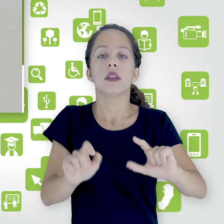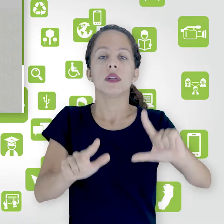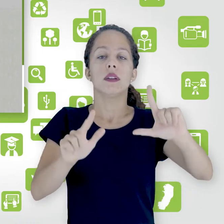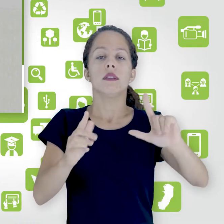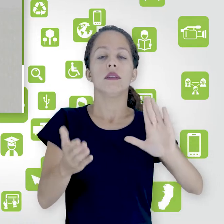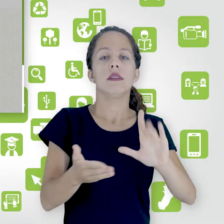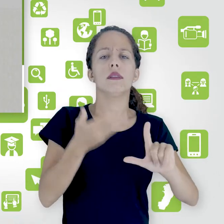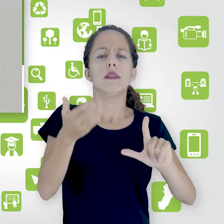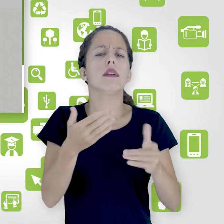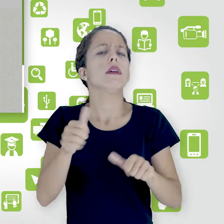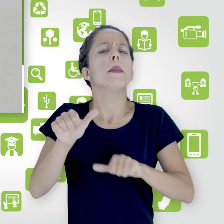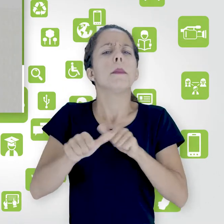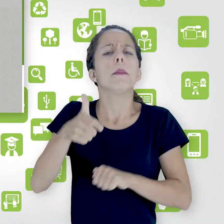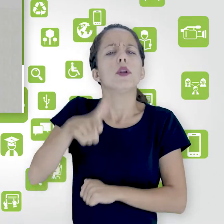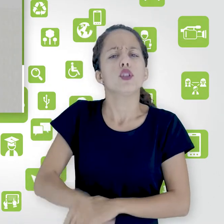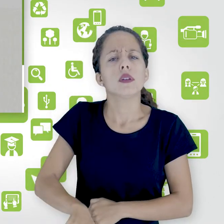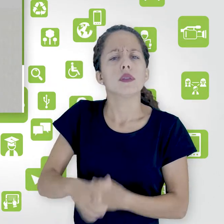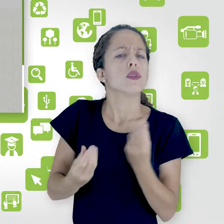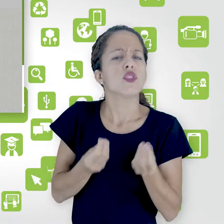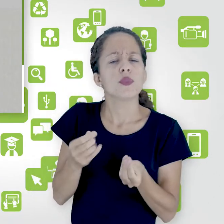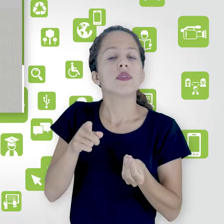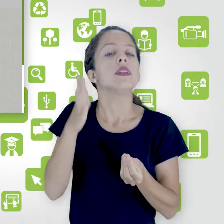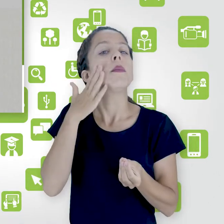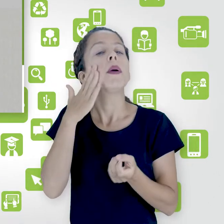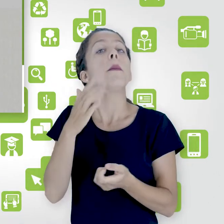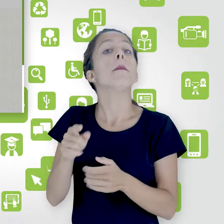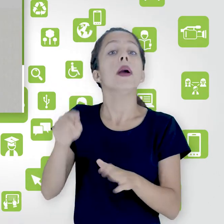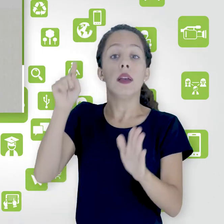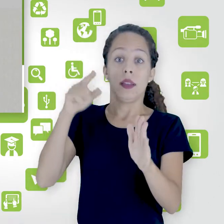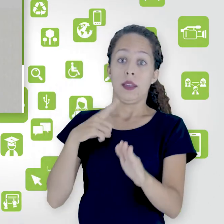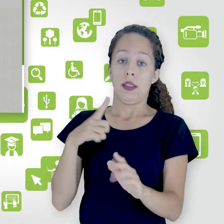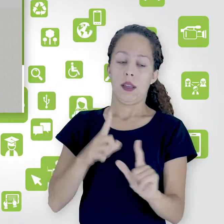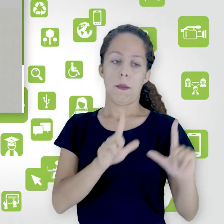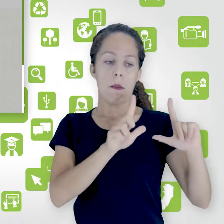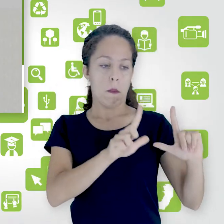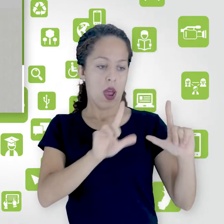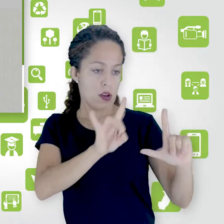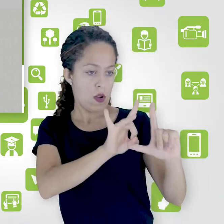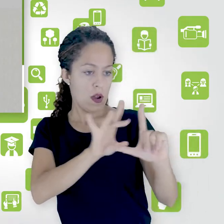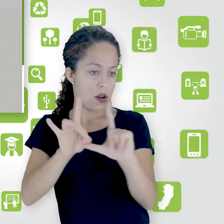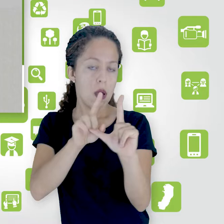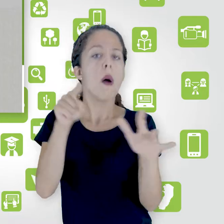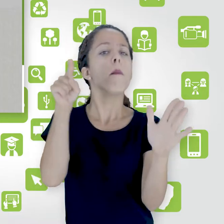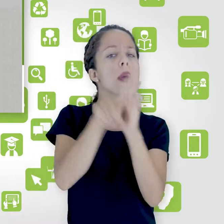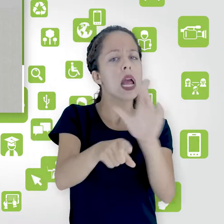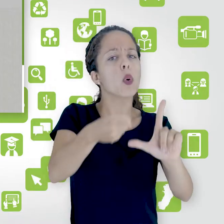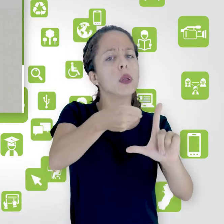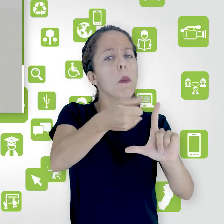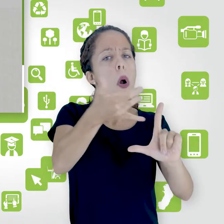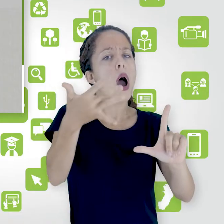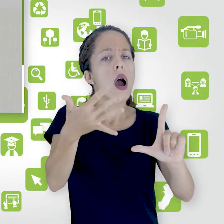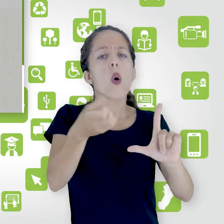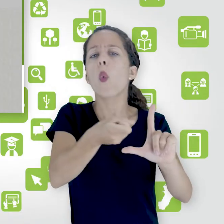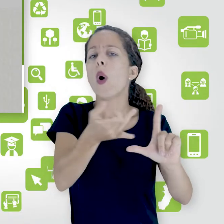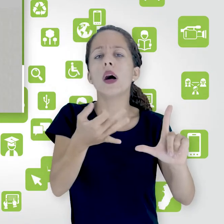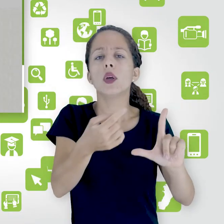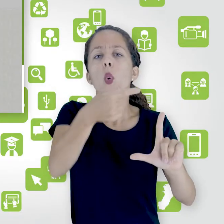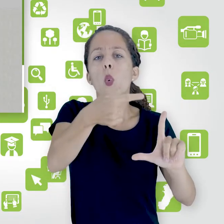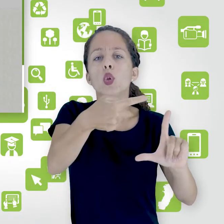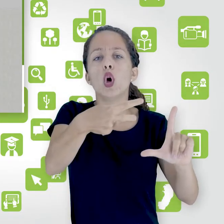Ele permite que você organize a quantidade de questões por página. Na opção ilimitado, significa que é uma página com todas